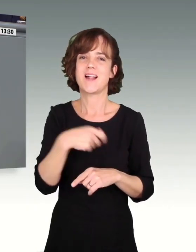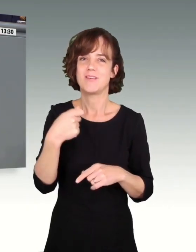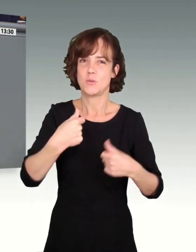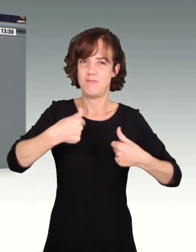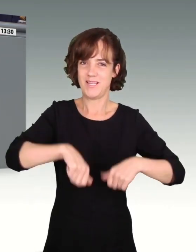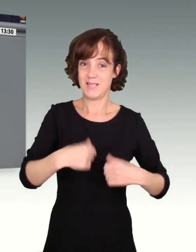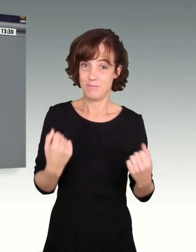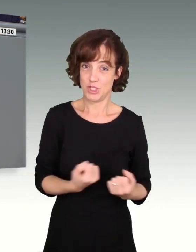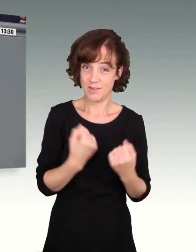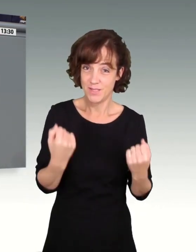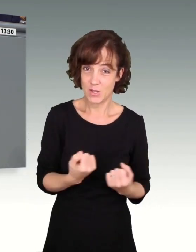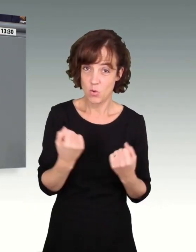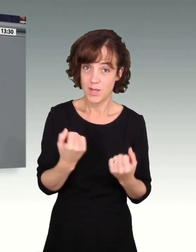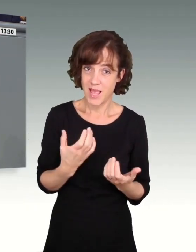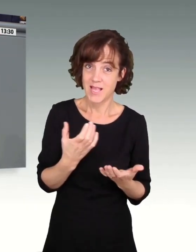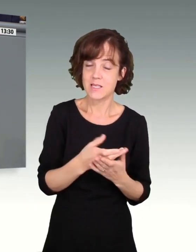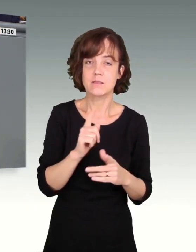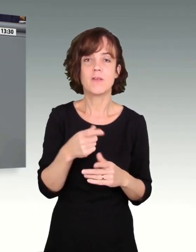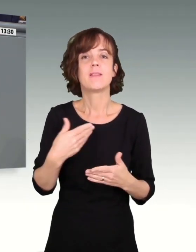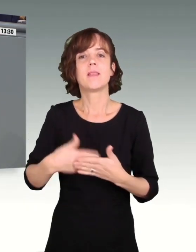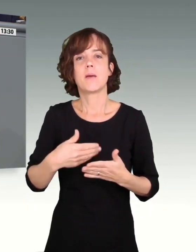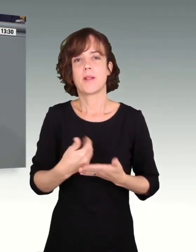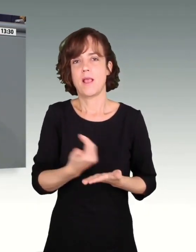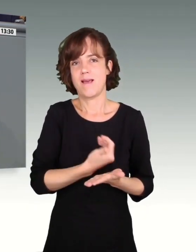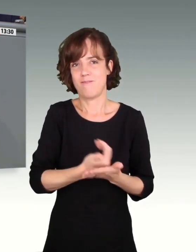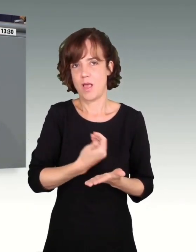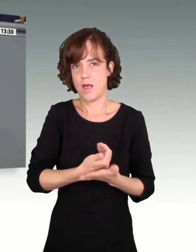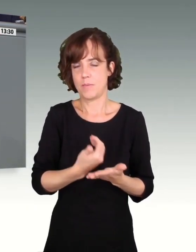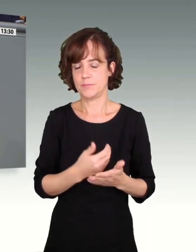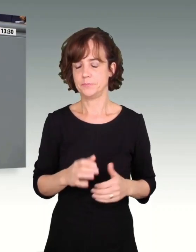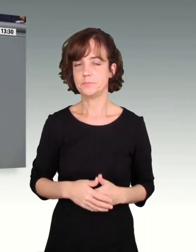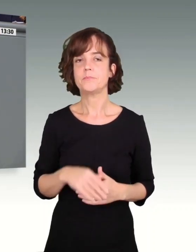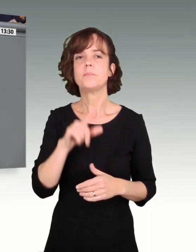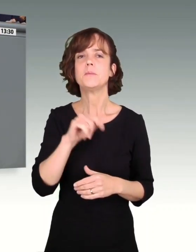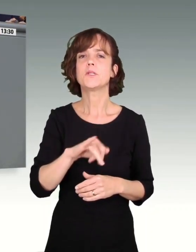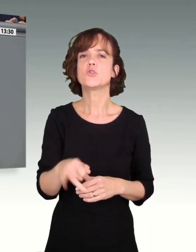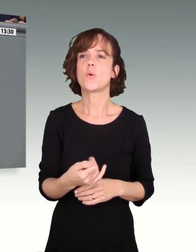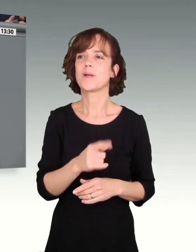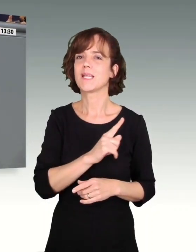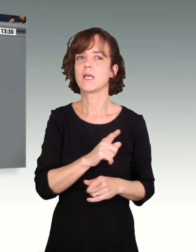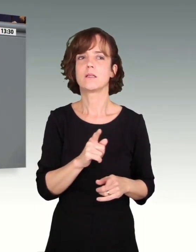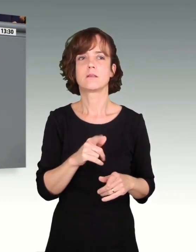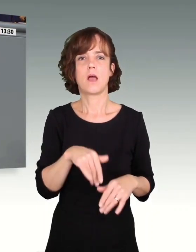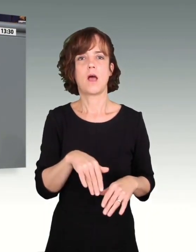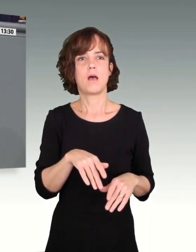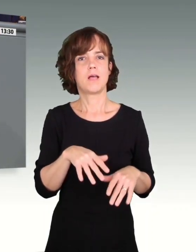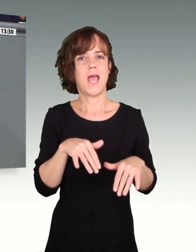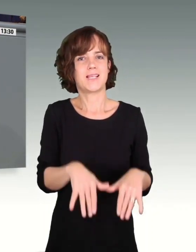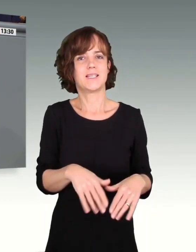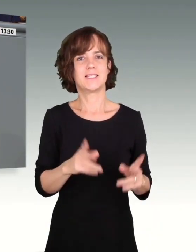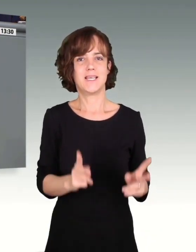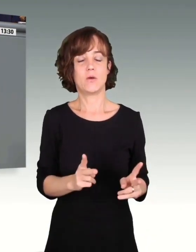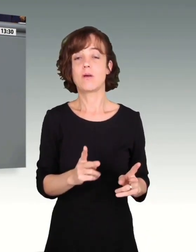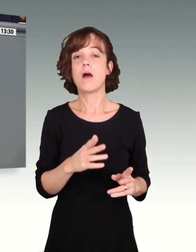Beschäftigung ersetzt, sondern eigentlich einen Nebenerwerb darstellt. Ein Minijob ist nicht als Existenzsicherung gedacht, sondern